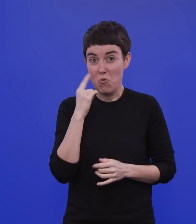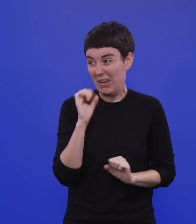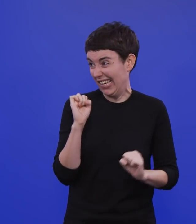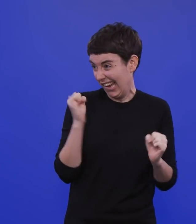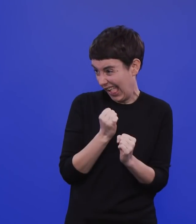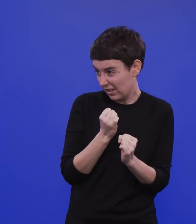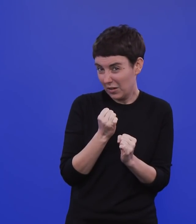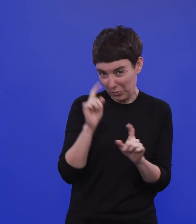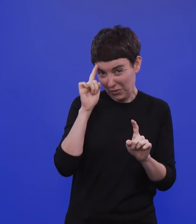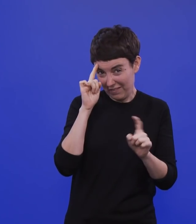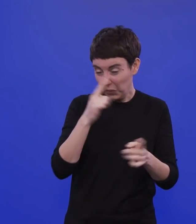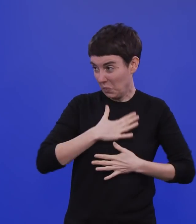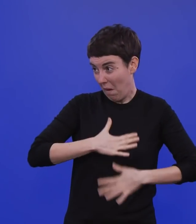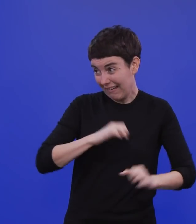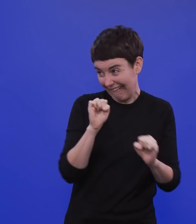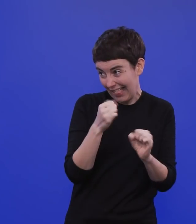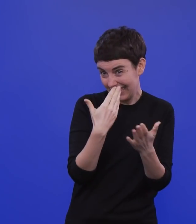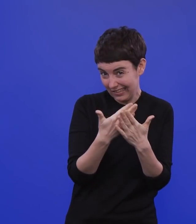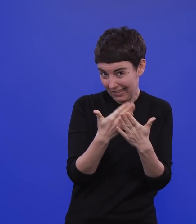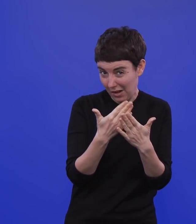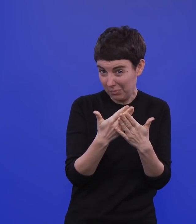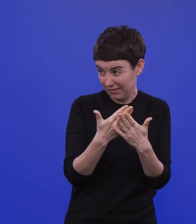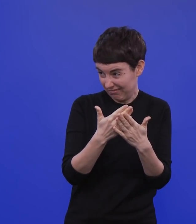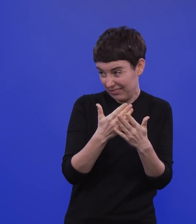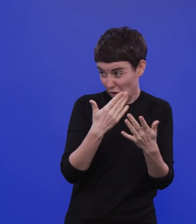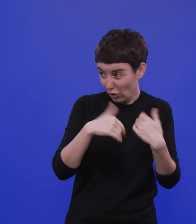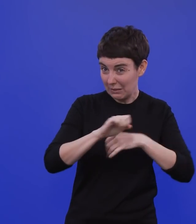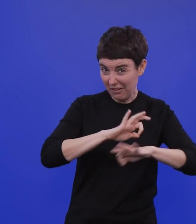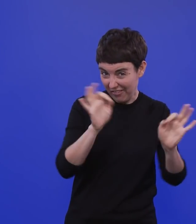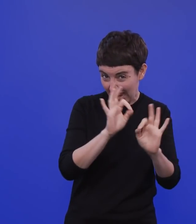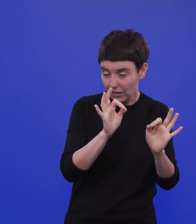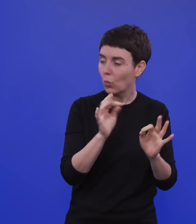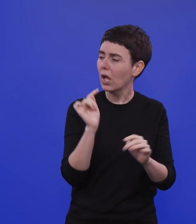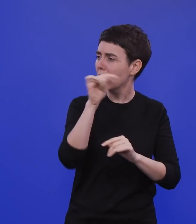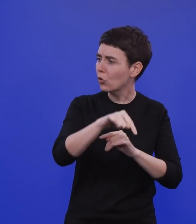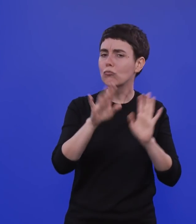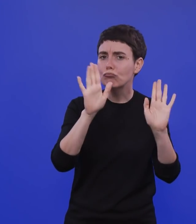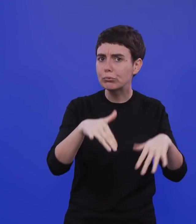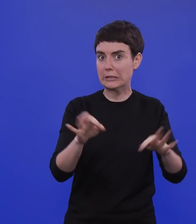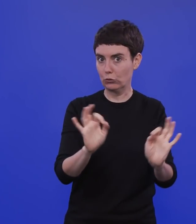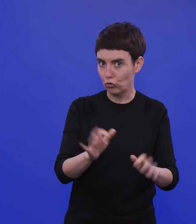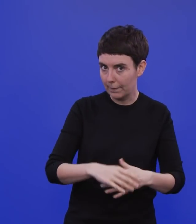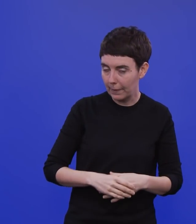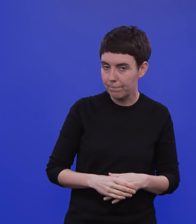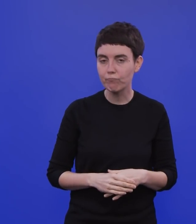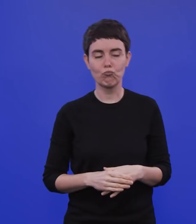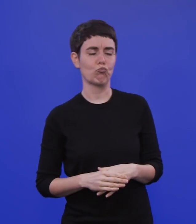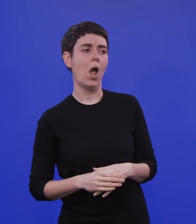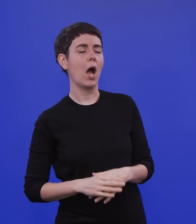Inzidenz. Hat dieser Draußeneffekt da noch eine Bedeutung? Ja, das denke ich schon. Also ich kann da jetzt nicht aus meiner wissenschaftlichen Erfahrung darüber sprechen,